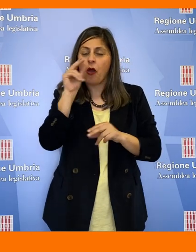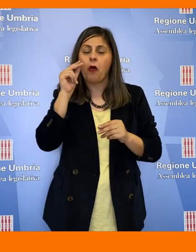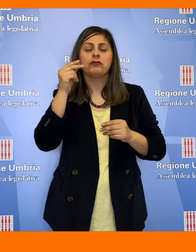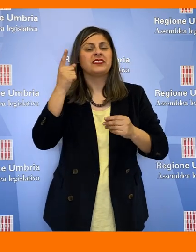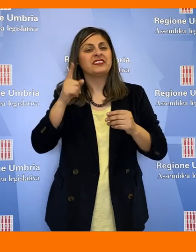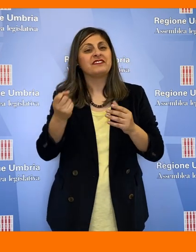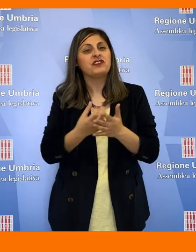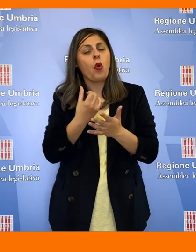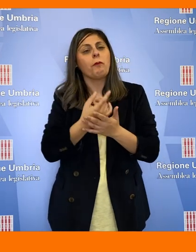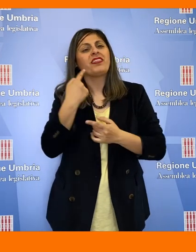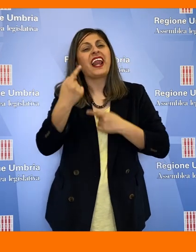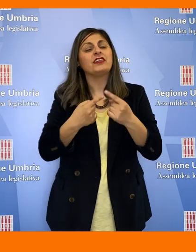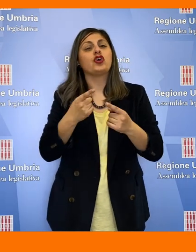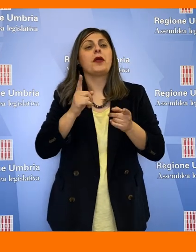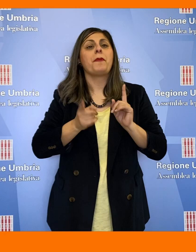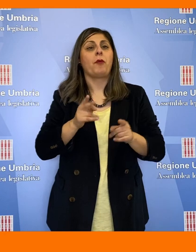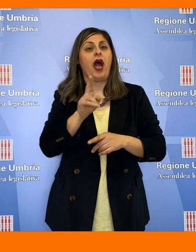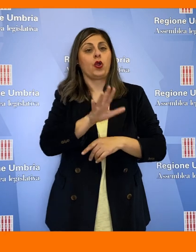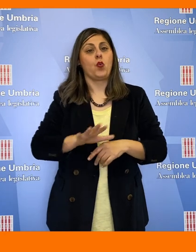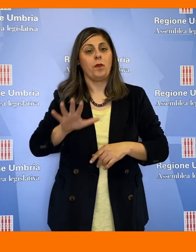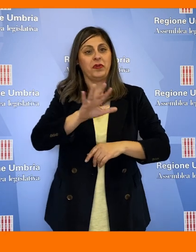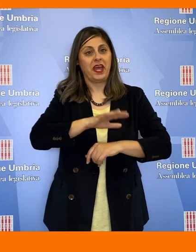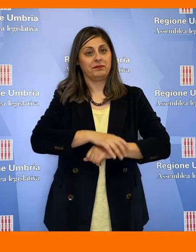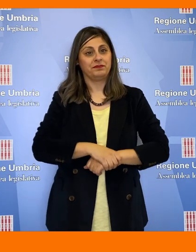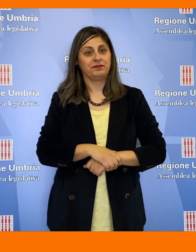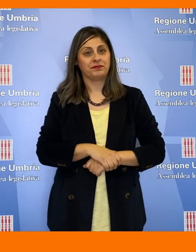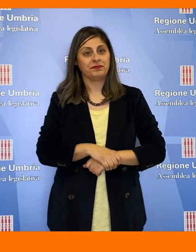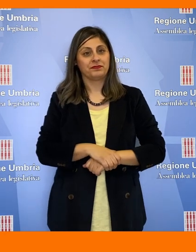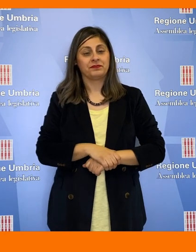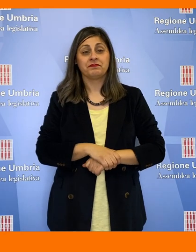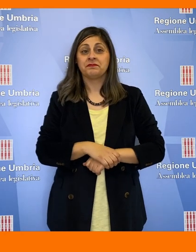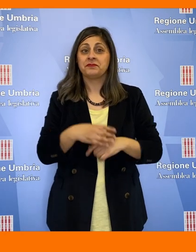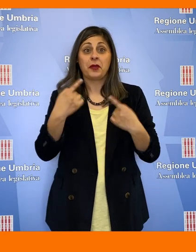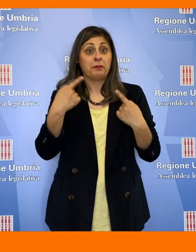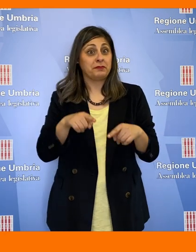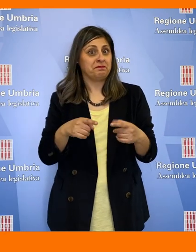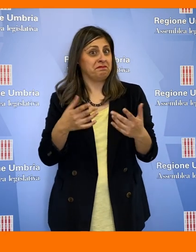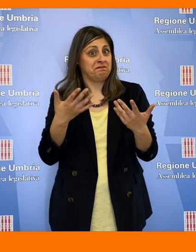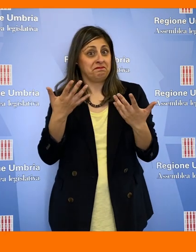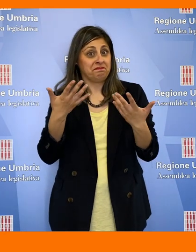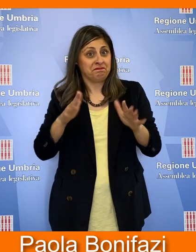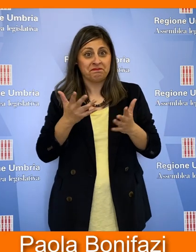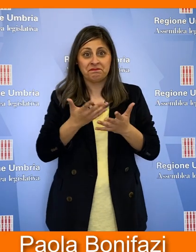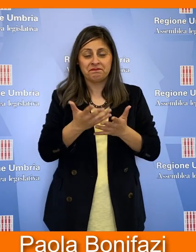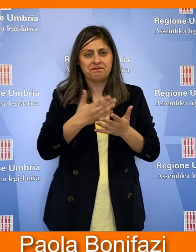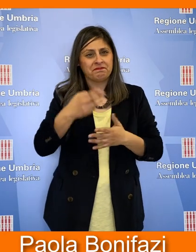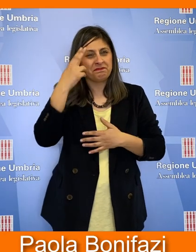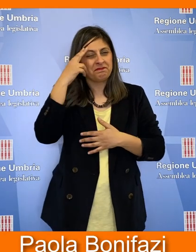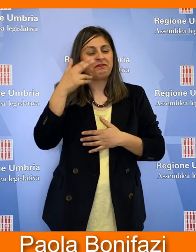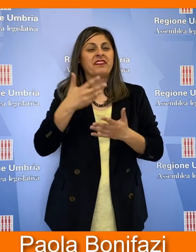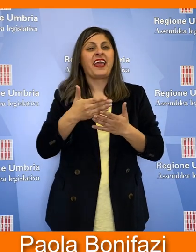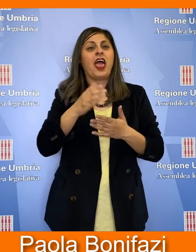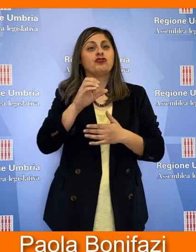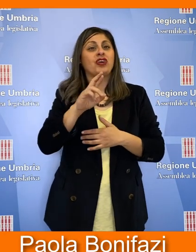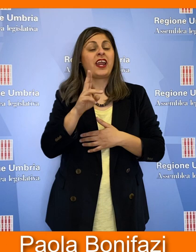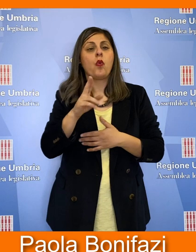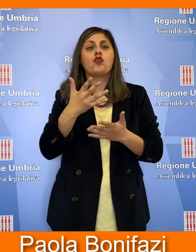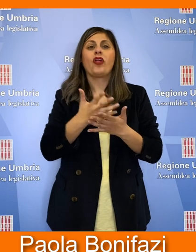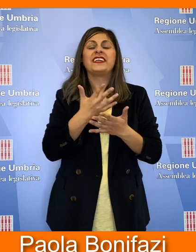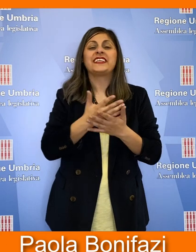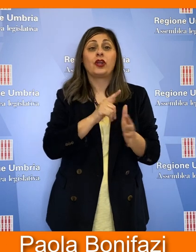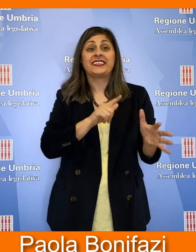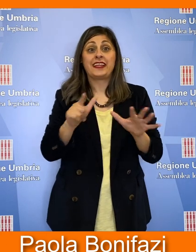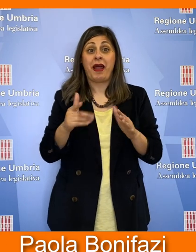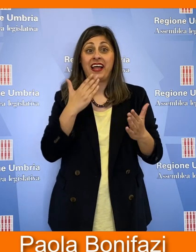riconoscere e sviluppare le tradizioni popolari dell'Umbria. Anche per questa edizione è tutto, vi ricordo che TeleCRU,